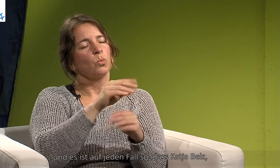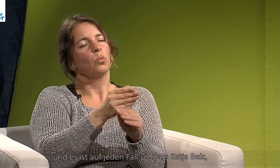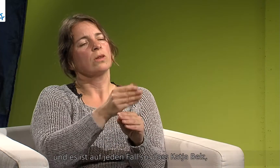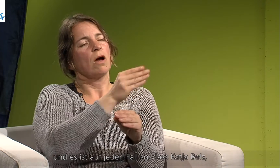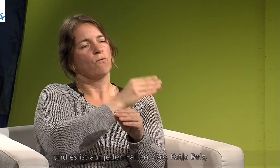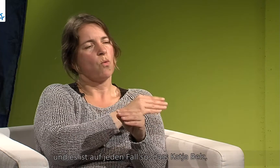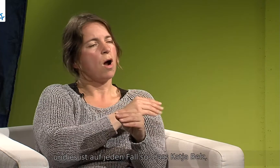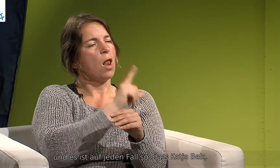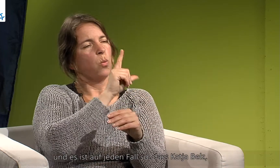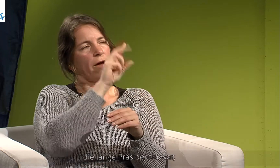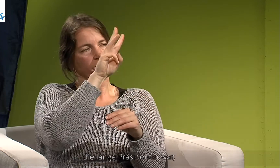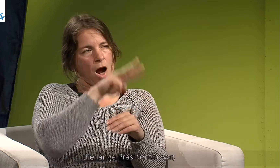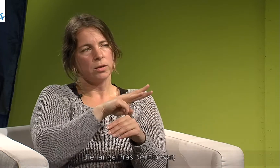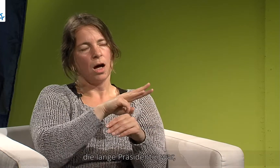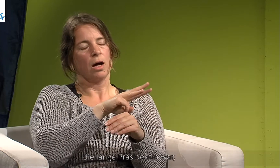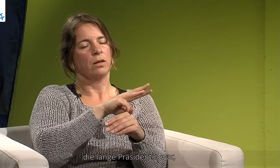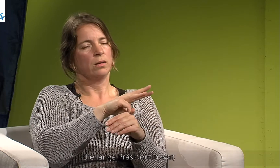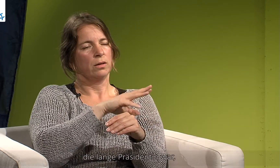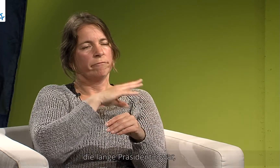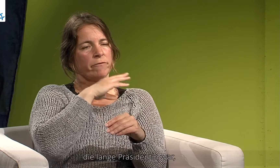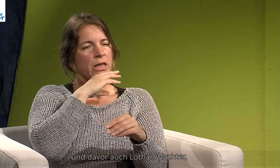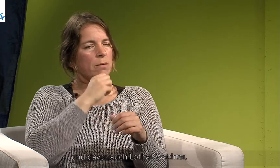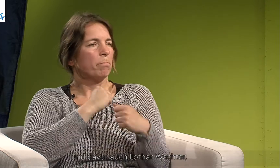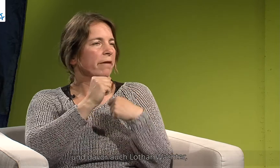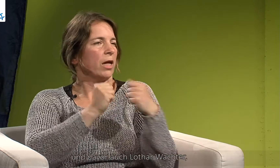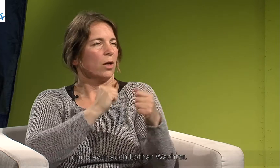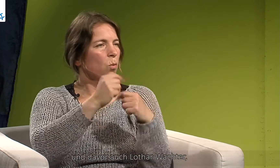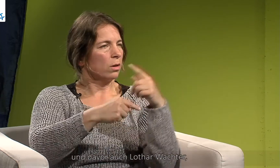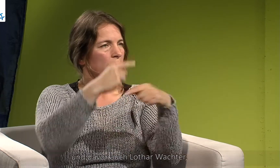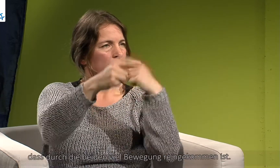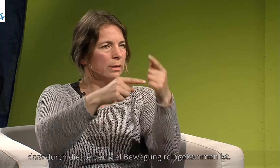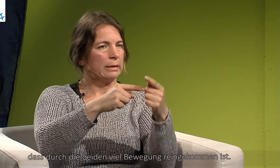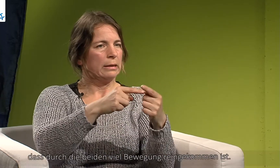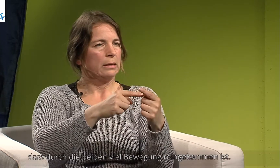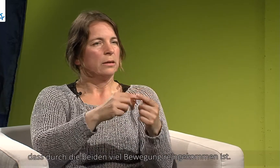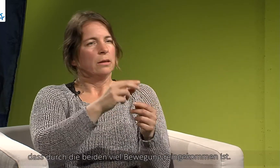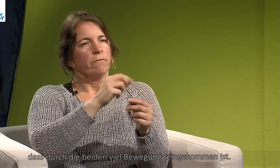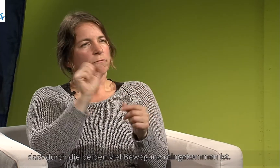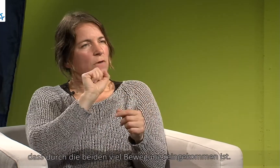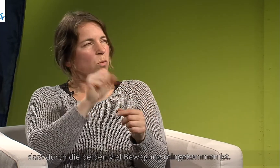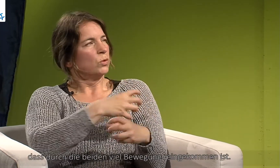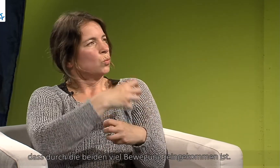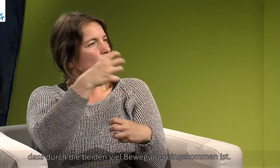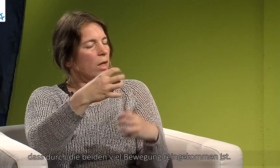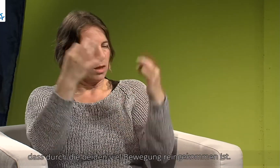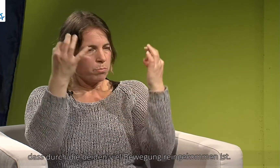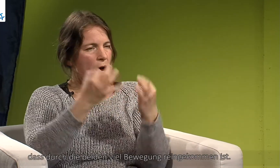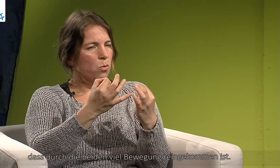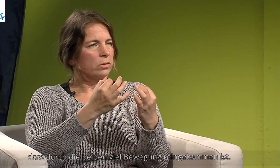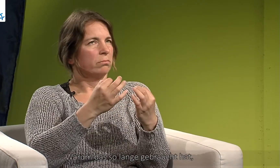dass Katja Belz, die ja lange Präsidentin war und davor auch Lothar Wachter, dass durch die beiden einfach viel Bewegung da reingekommen ist. Und